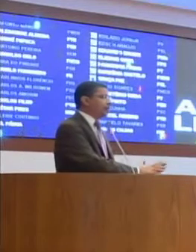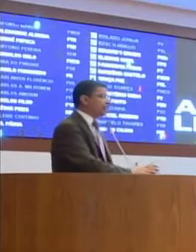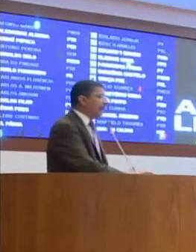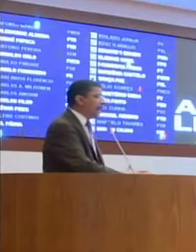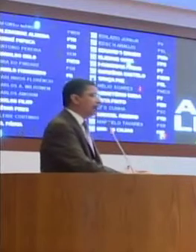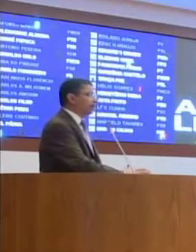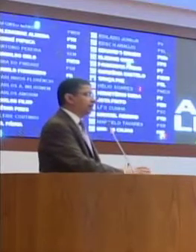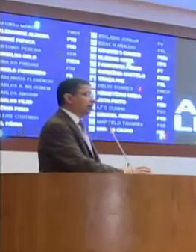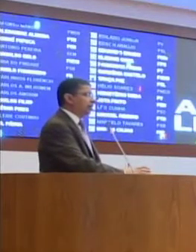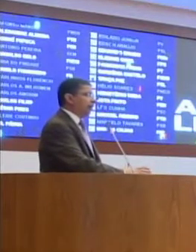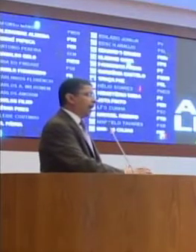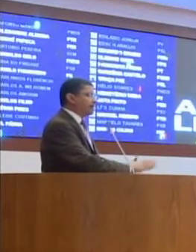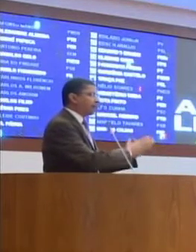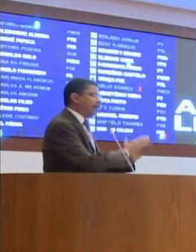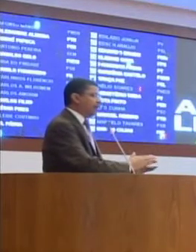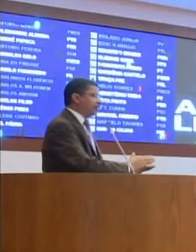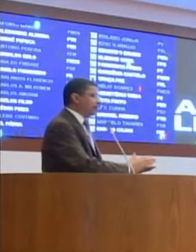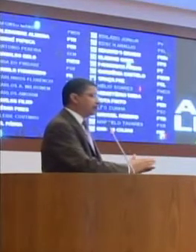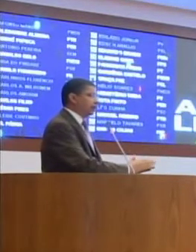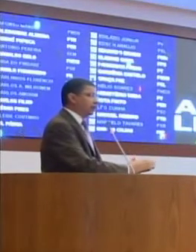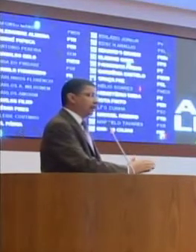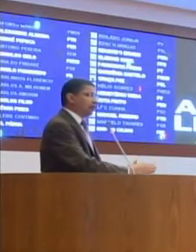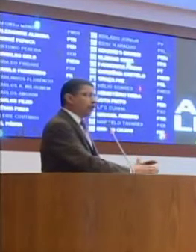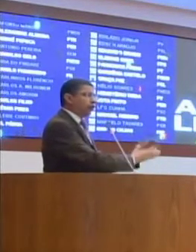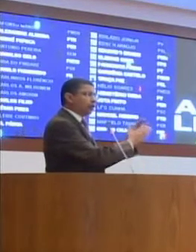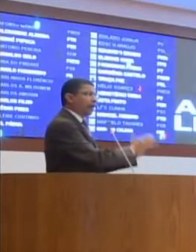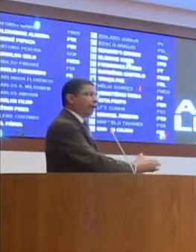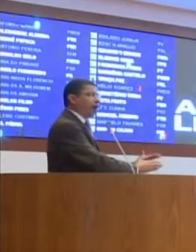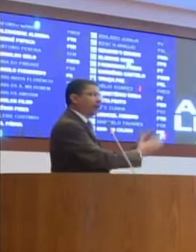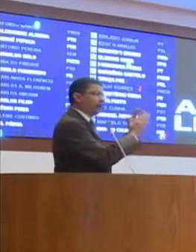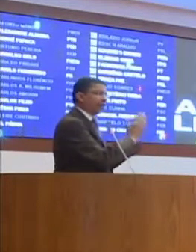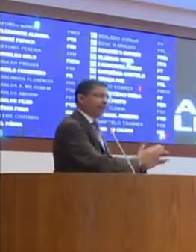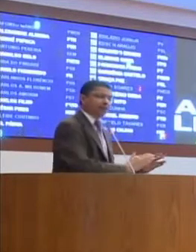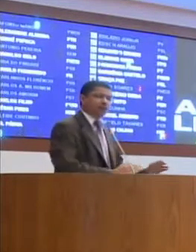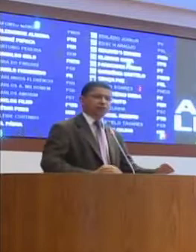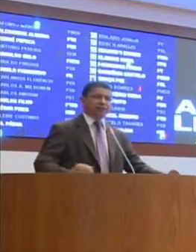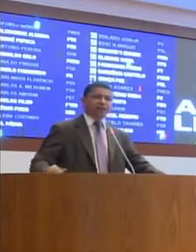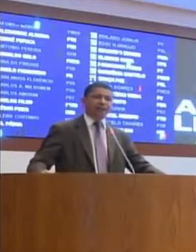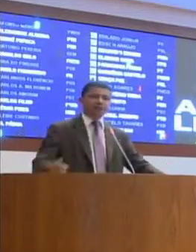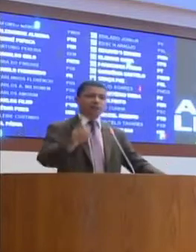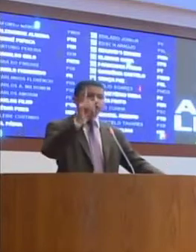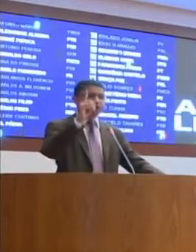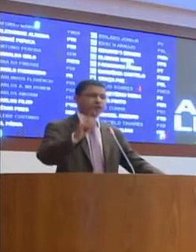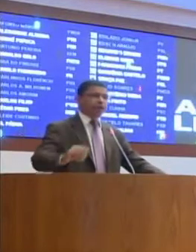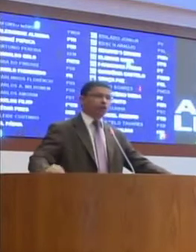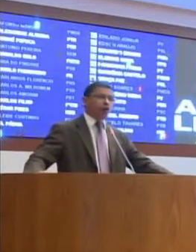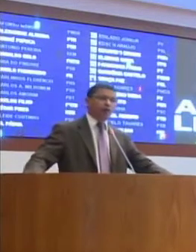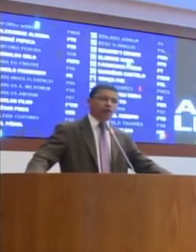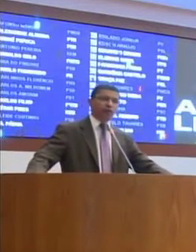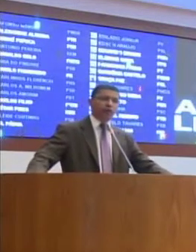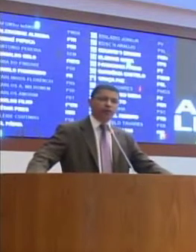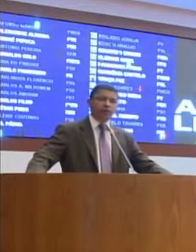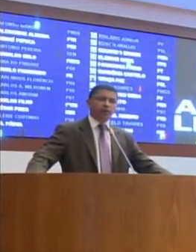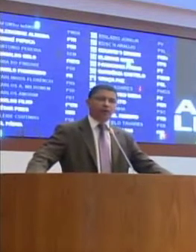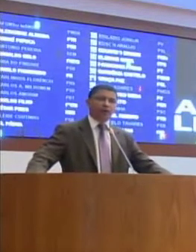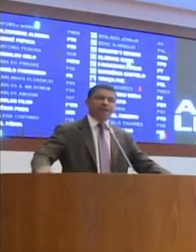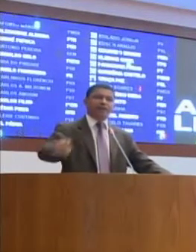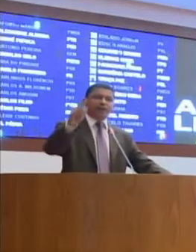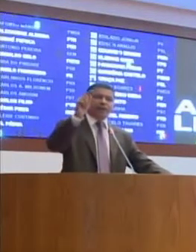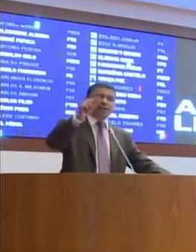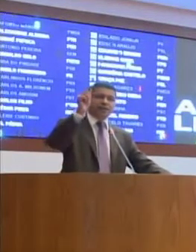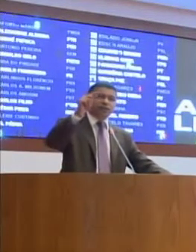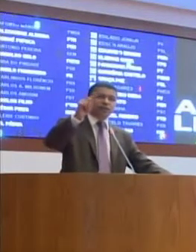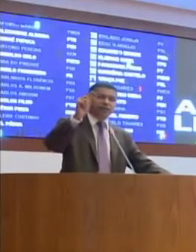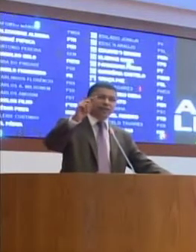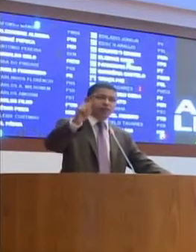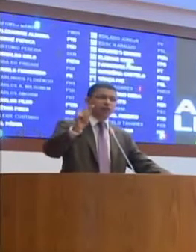inviabilizar as empresas. Temos que encontrar formas de mantê-las sustentáveis do ponto de vista econômico. Mas